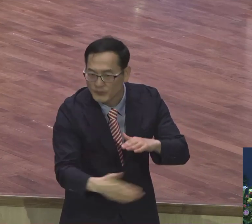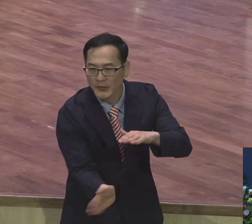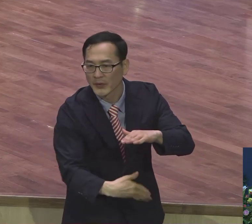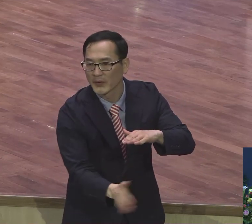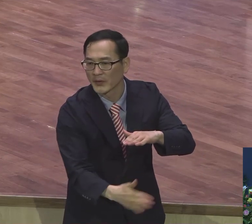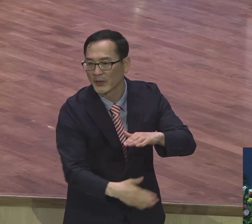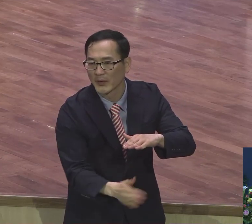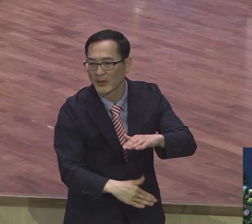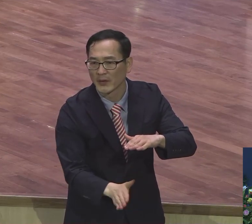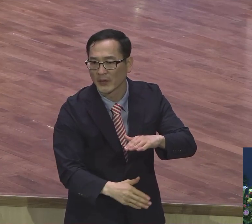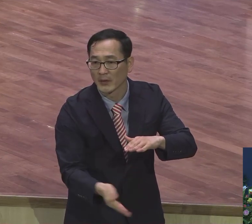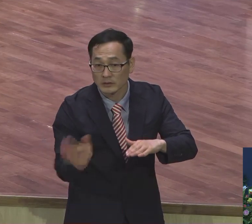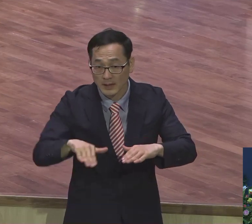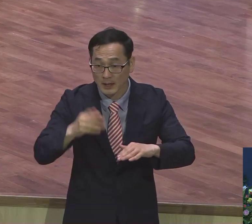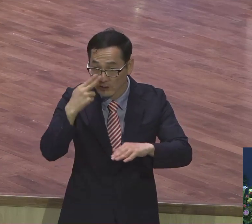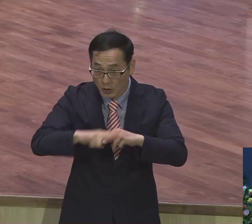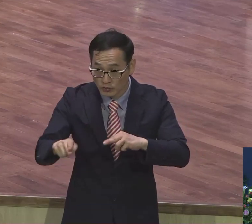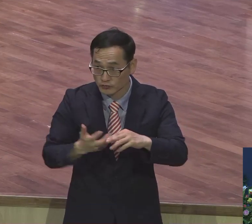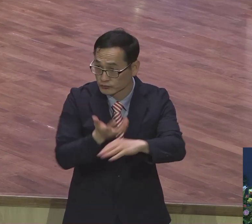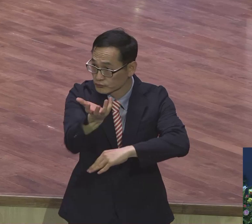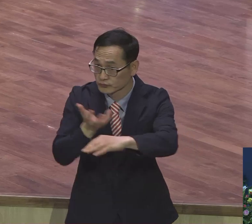석유 수출 세계 10위예요.